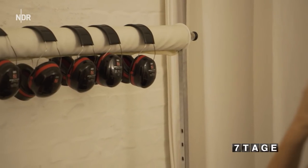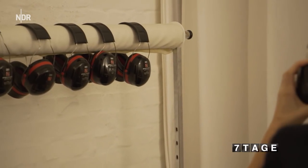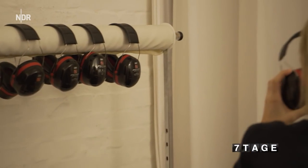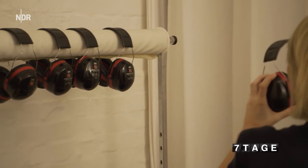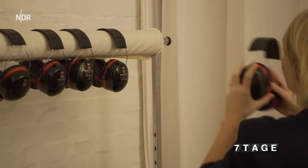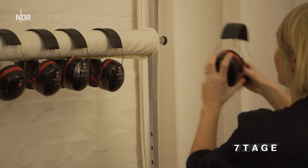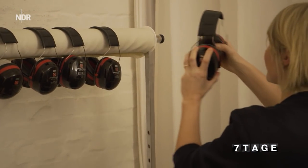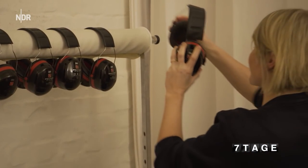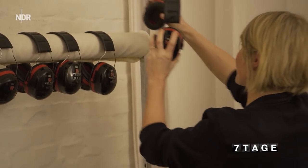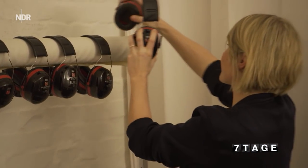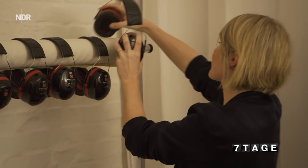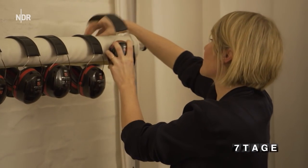Okay. Okay. Okay.